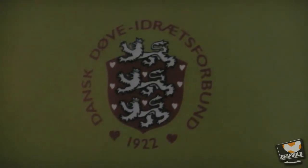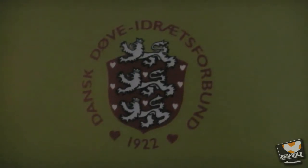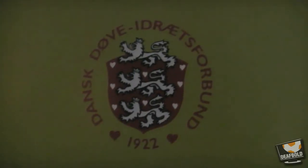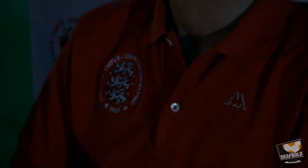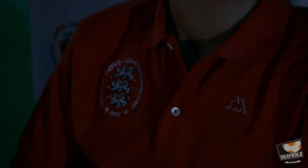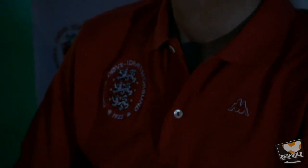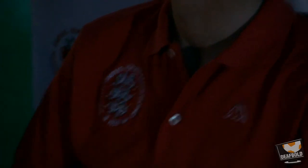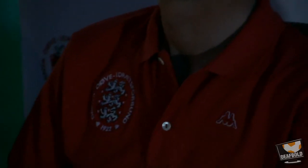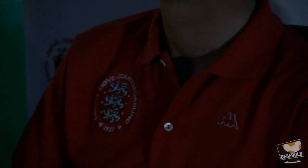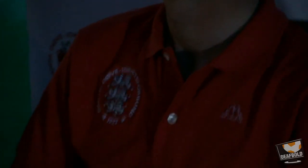Vi er ikke den her.